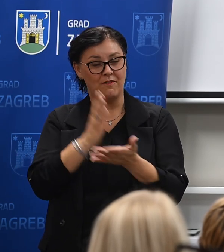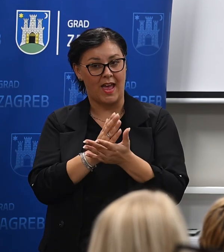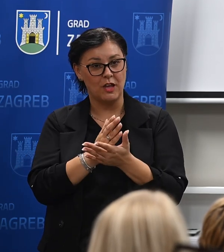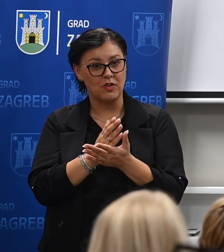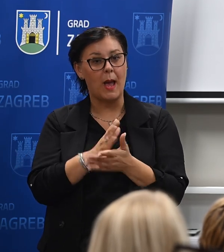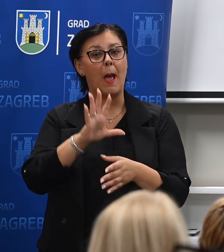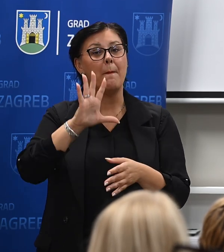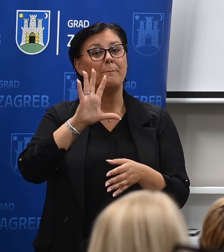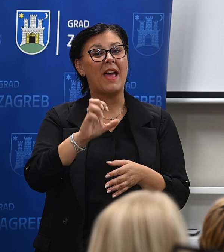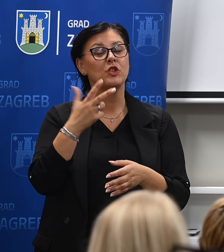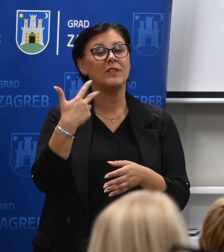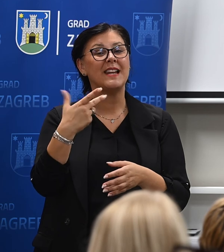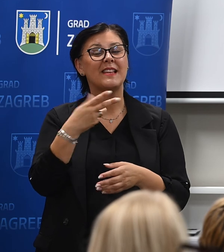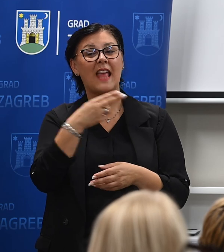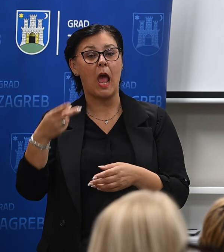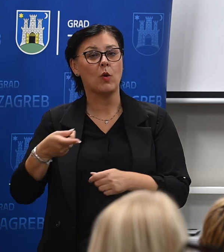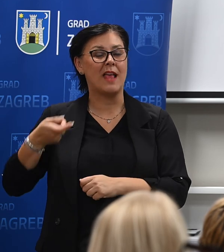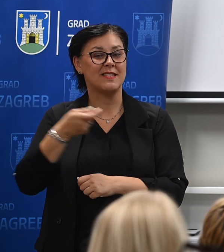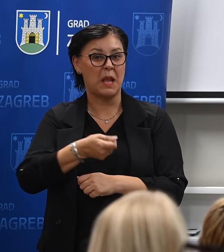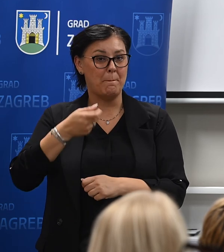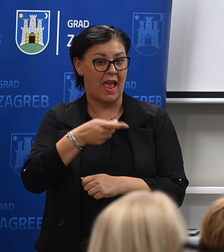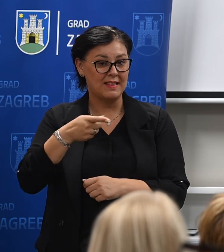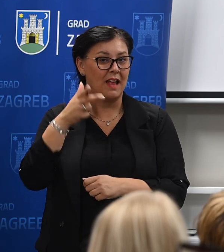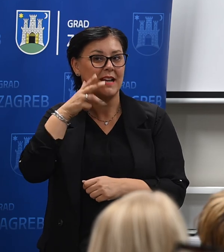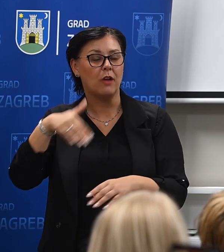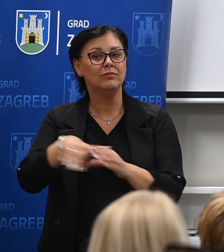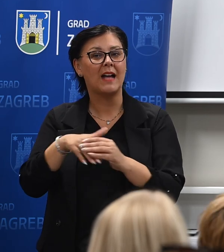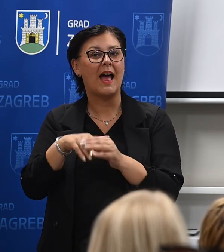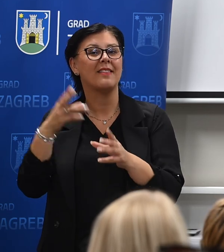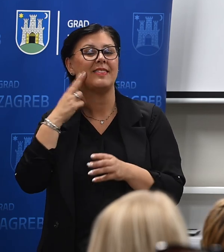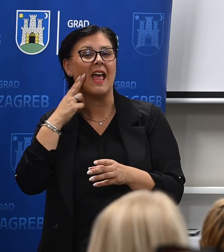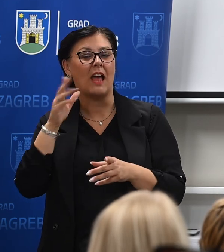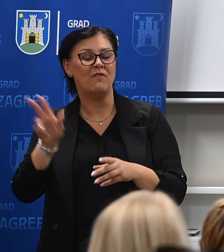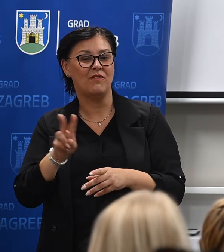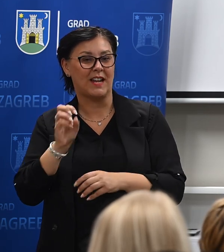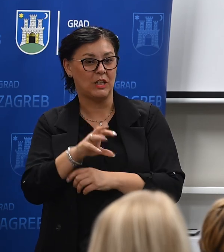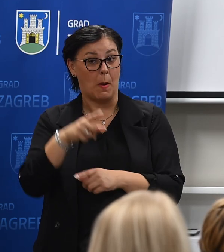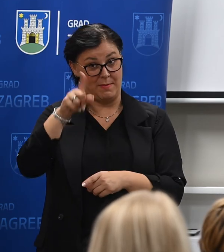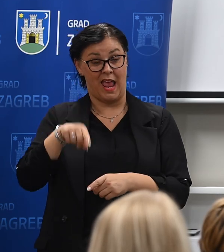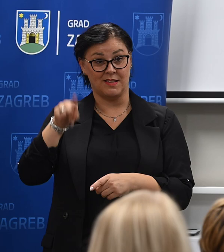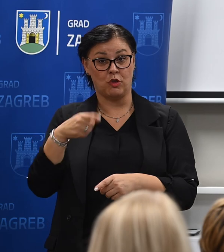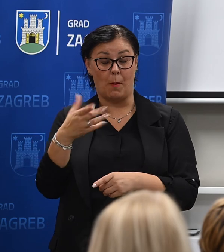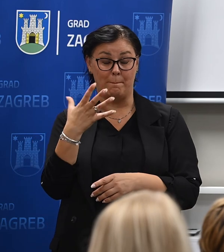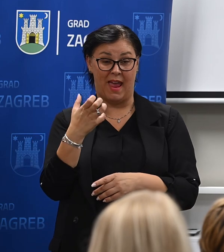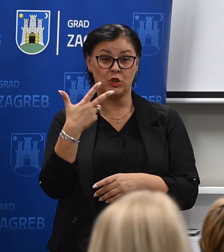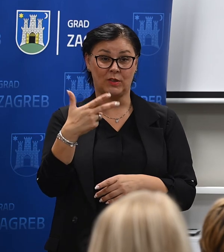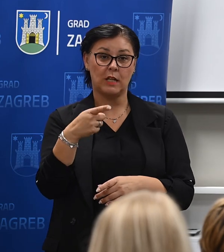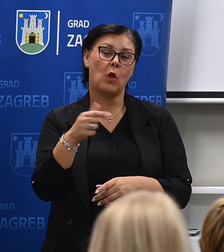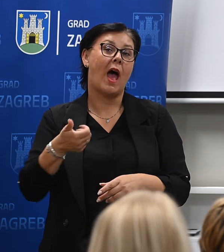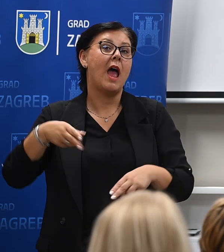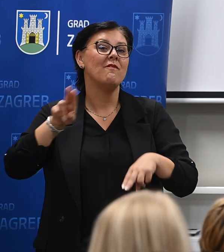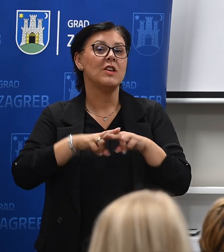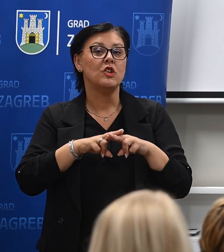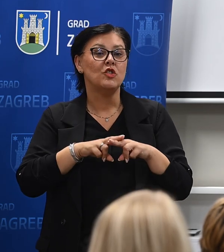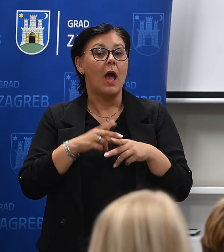530 eura iznose i to je zapravo način na koji poručujemo mladim ljudima, mjesečni, dakle, iznos stipendije, to je način